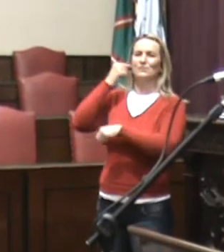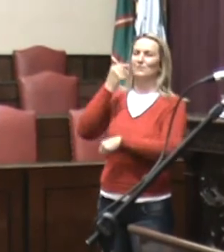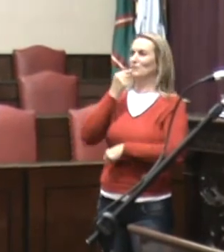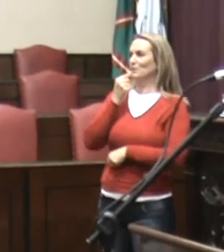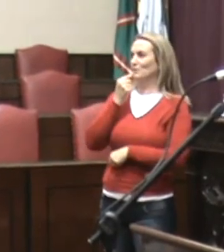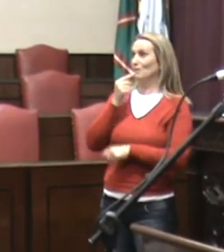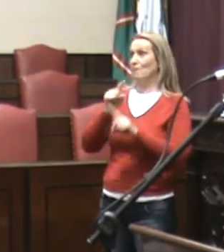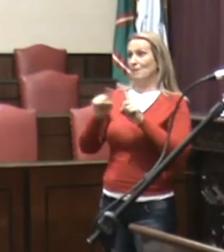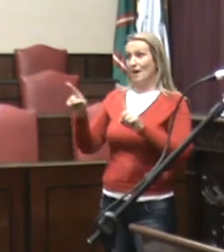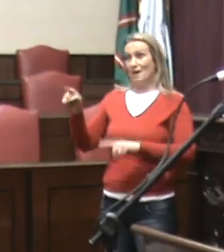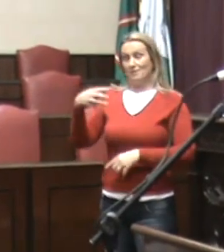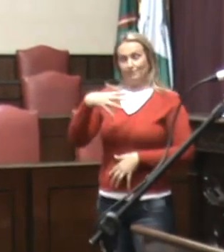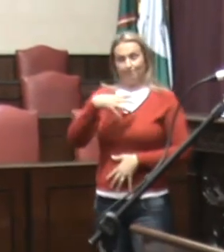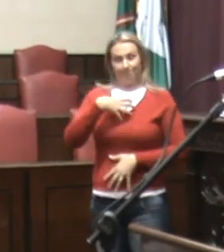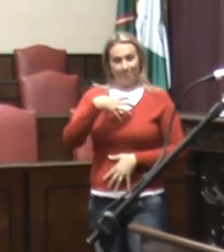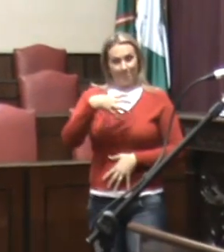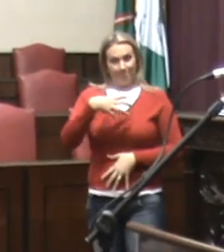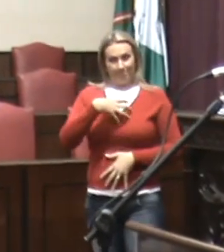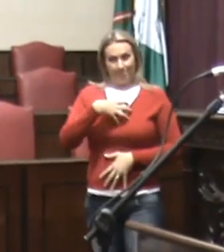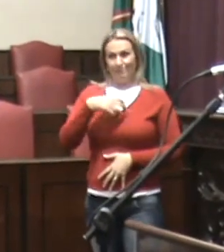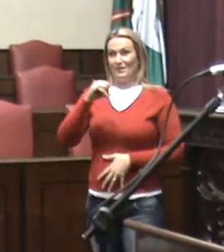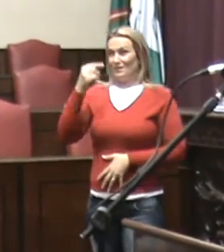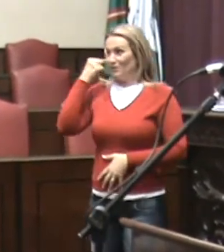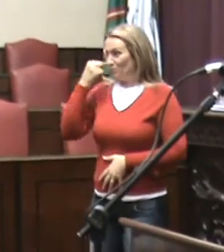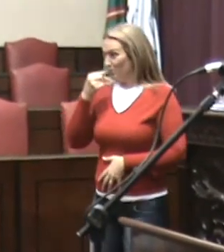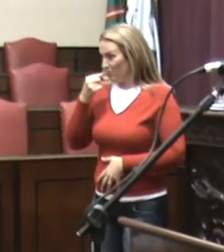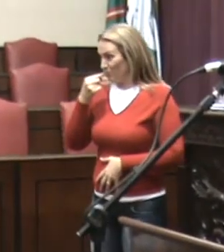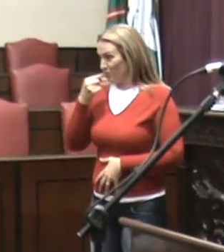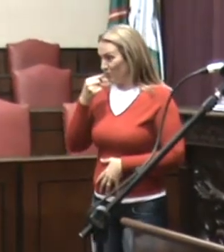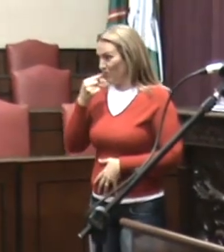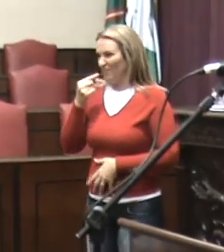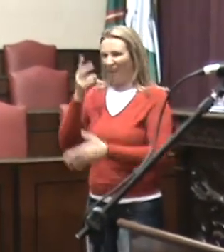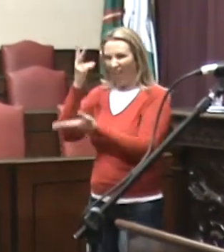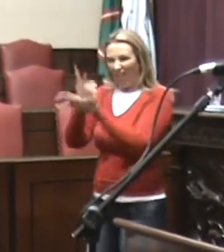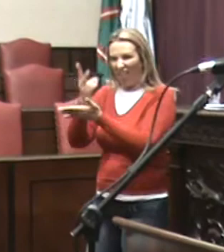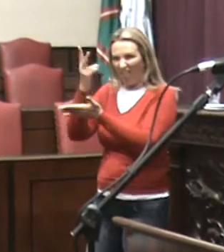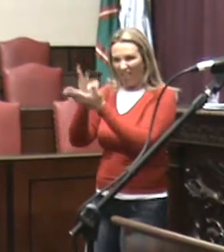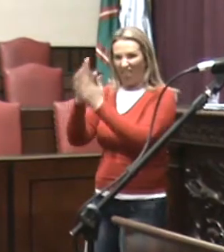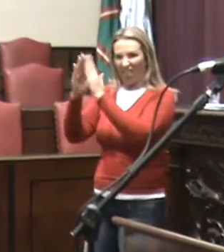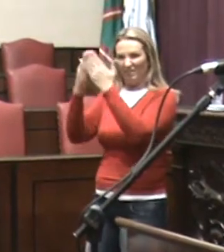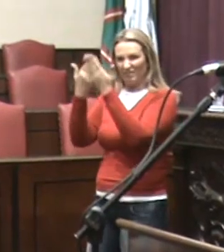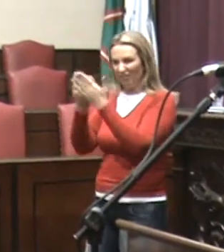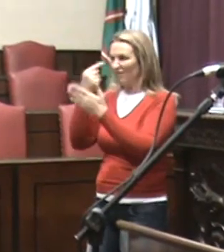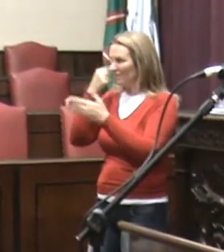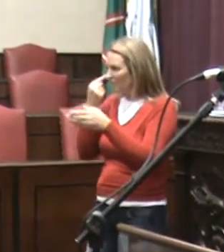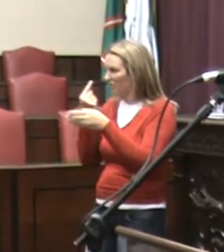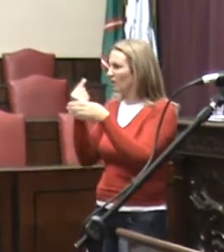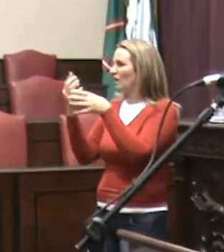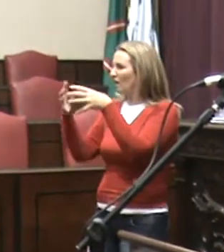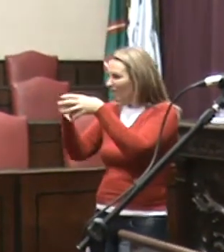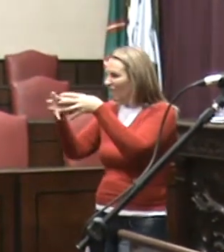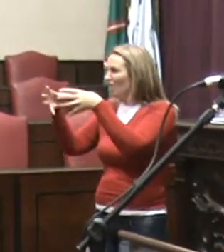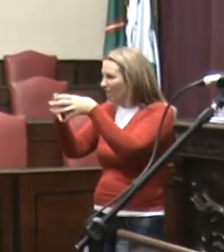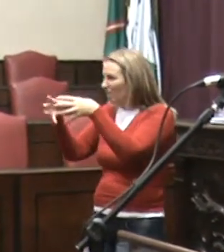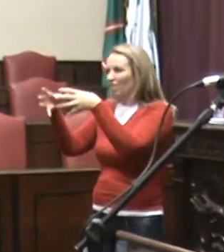surdos, vocês surdos, isolados em uma escola de surdos, vocês vão cuidar só a comunidade surda, tem a impressão que o processo de